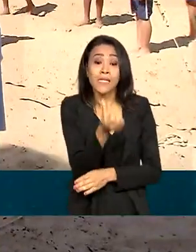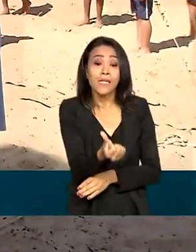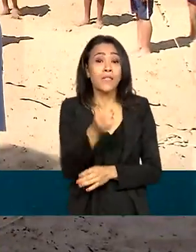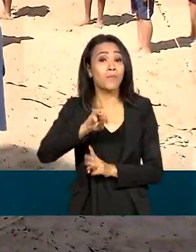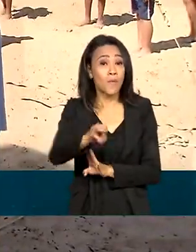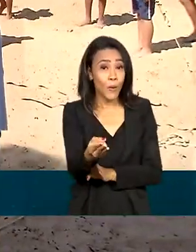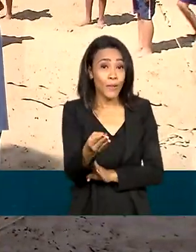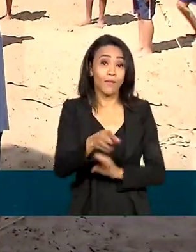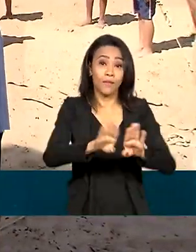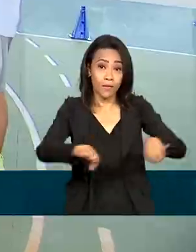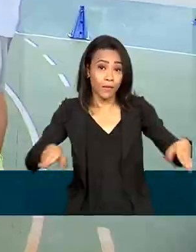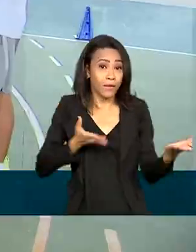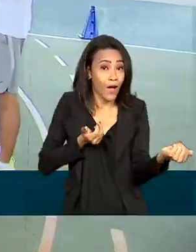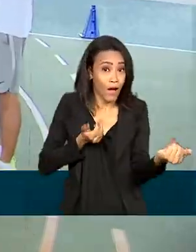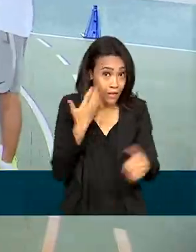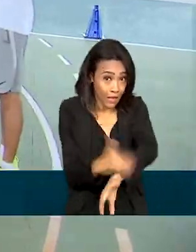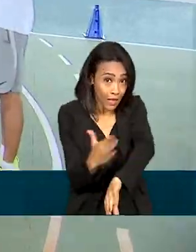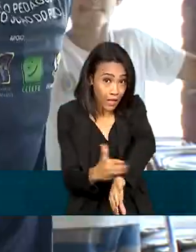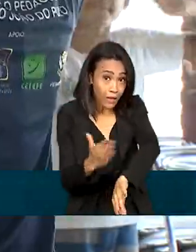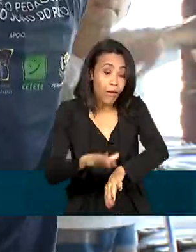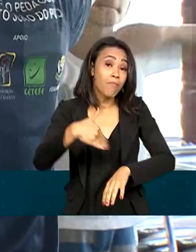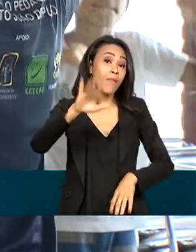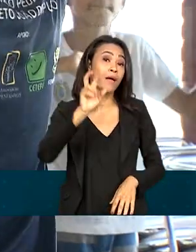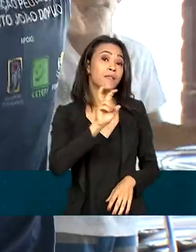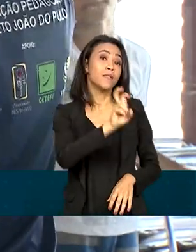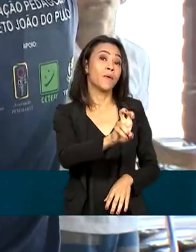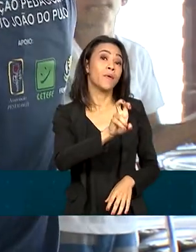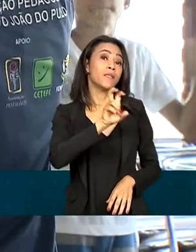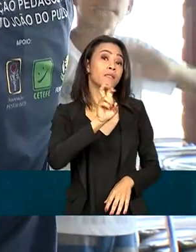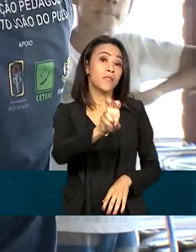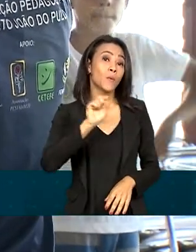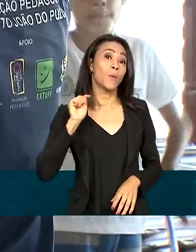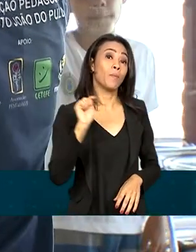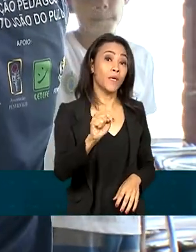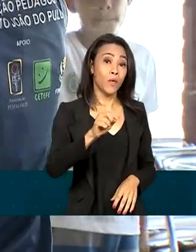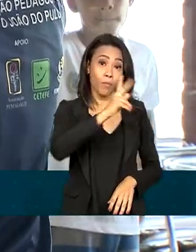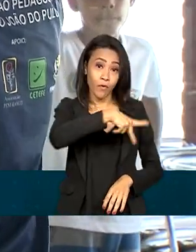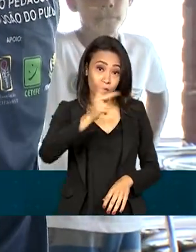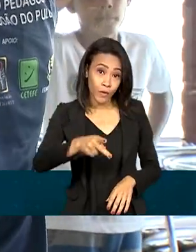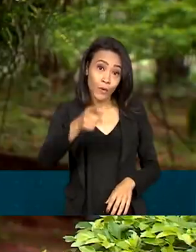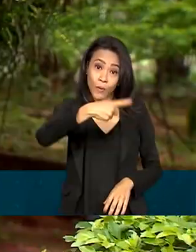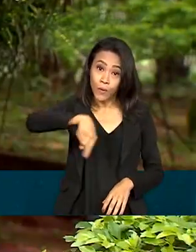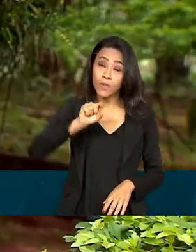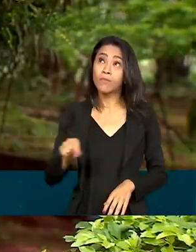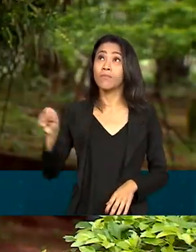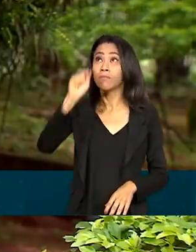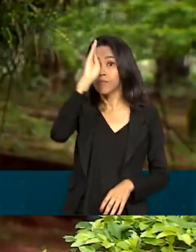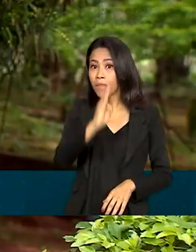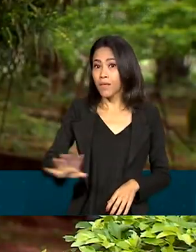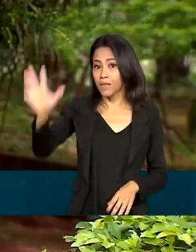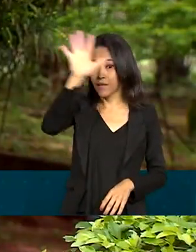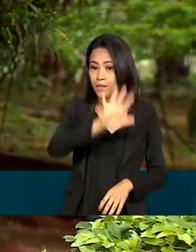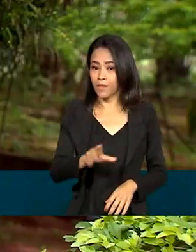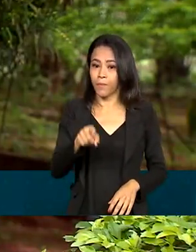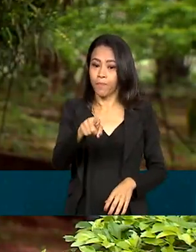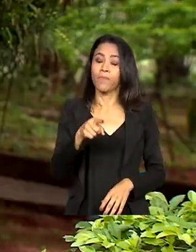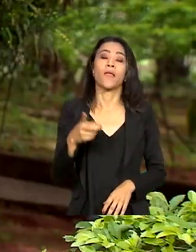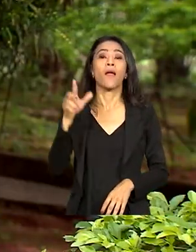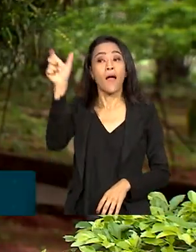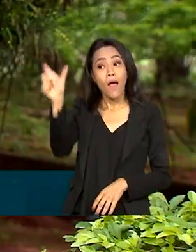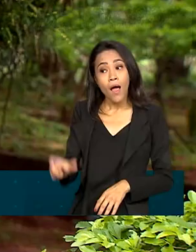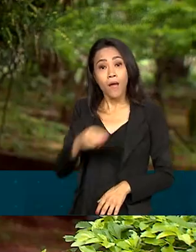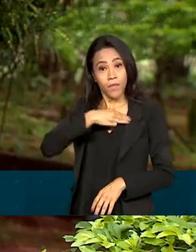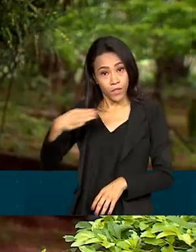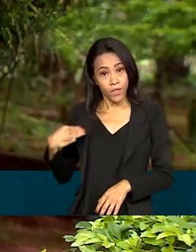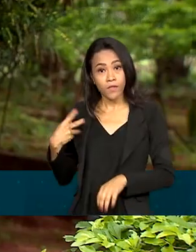jovens e capacitou mais de 55 mil professores e educadores pelo Brasil. Ana Moser deve buscar parcerias para